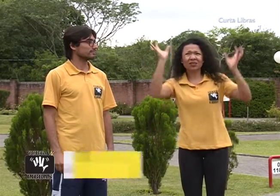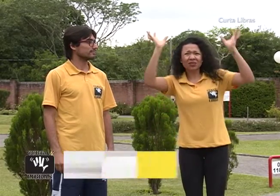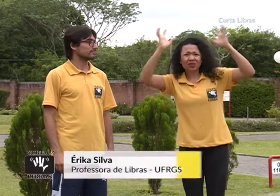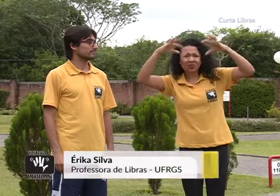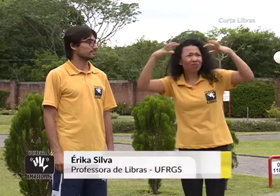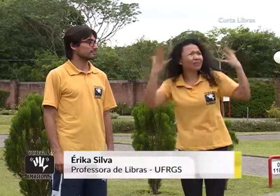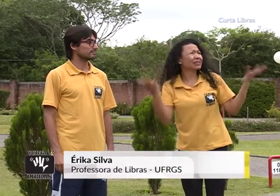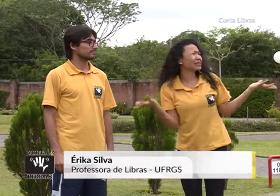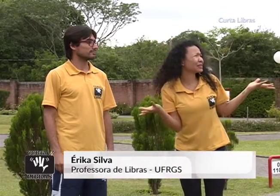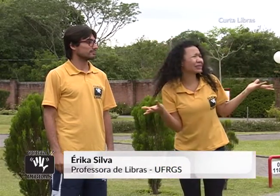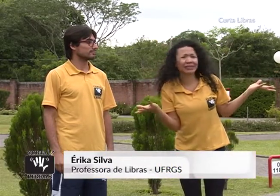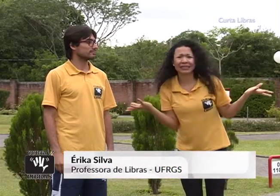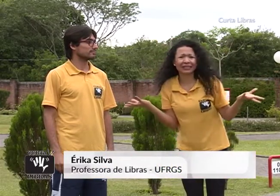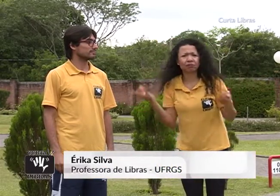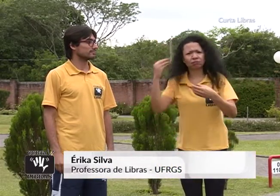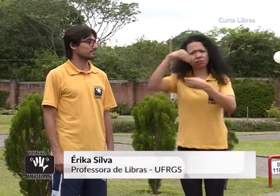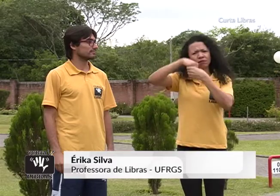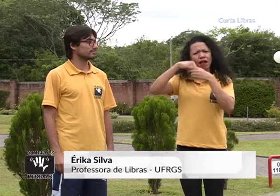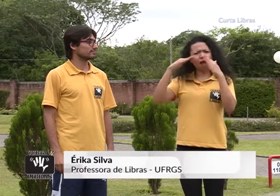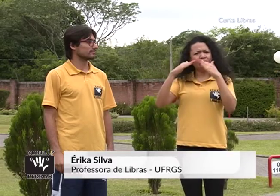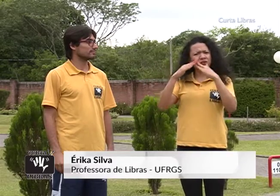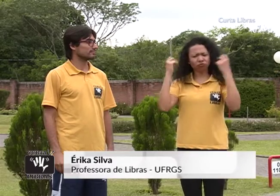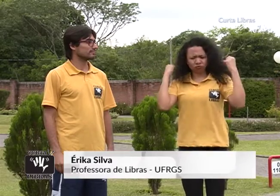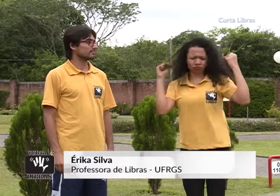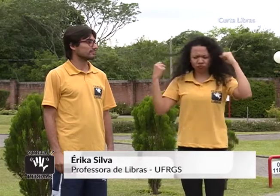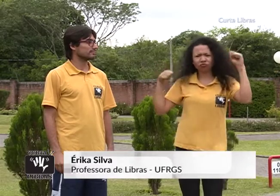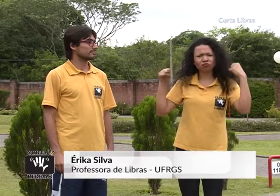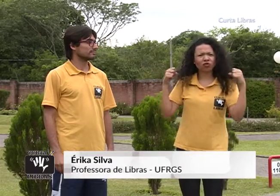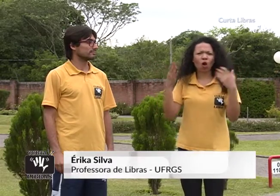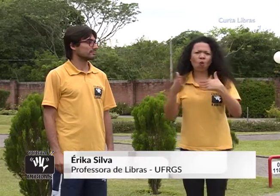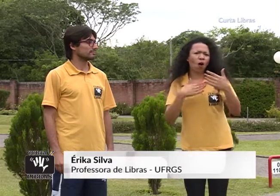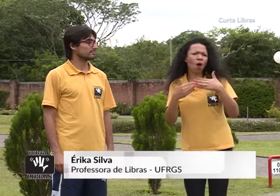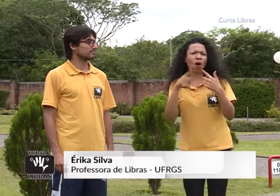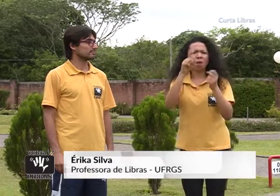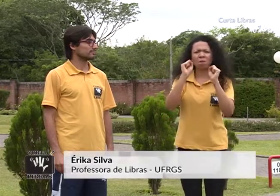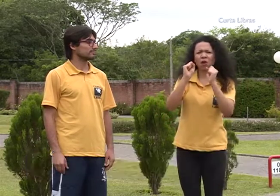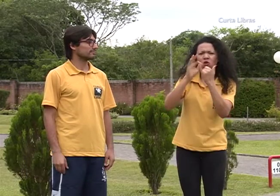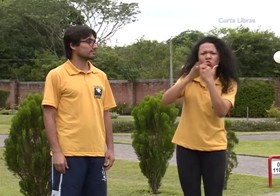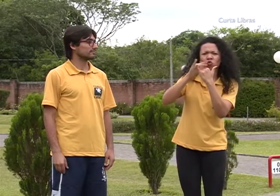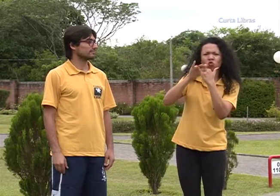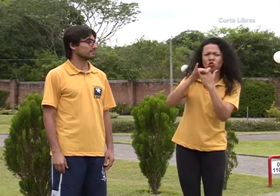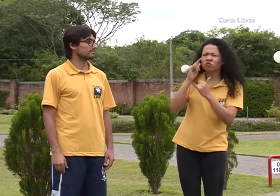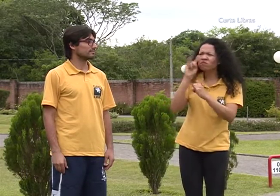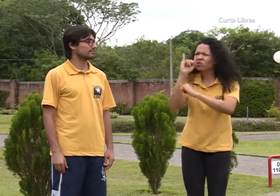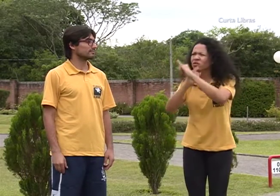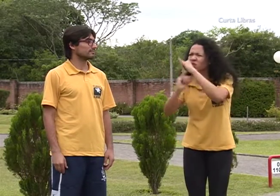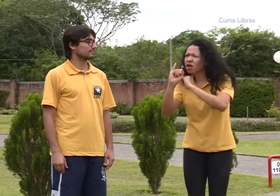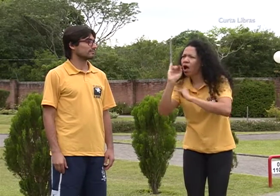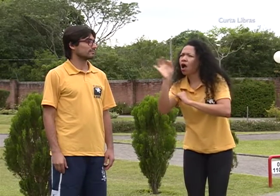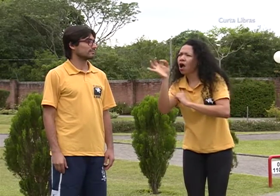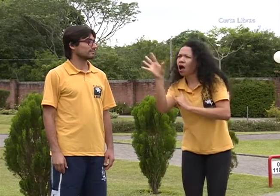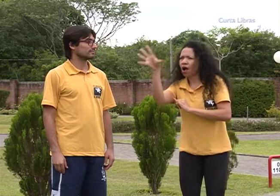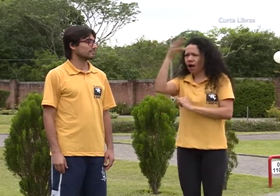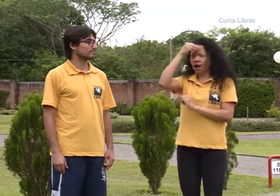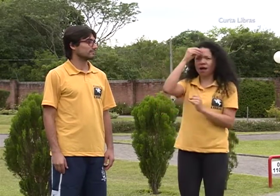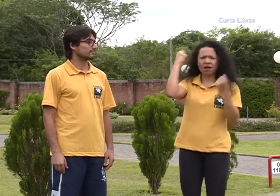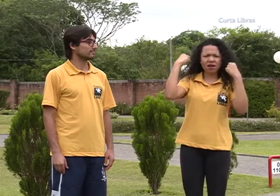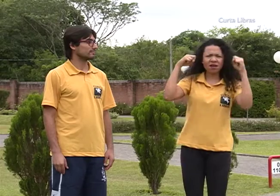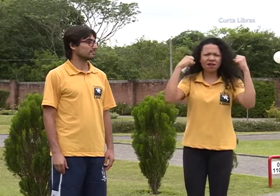Se chover, como vou fazer? Pode fazer dentro de casa, qualquer atividade. Olhar no Youtube, na internet e as atividades a